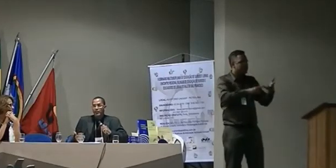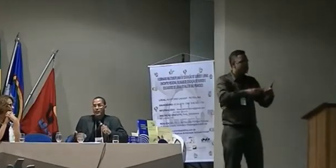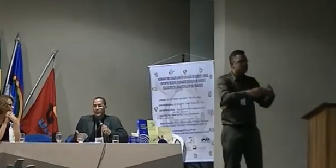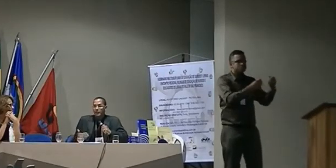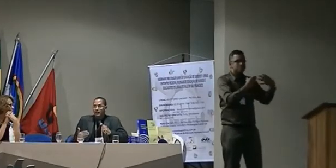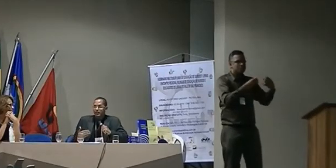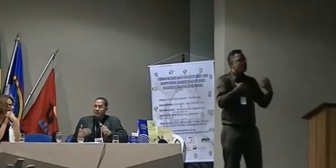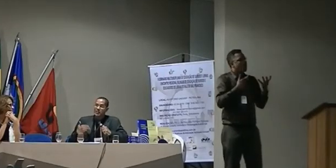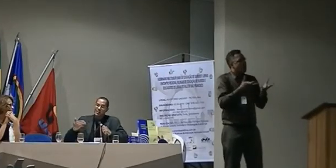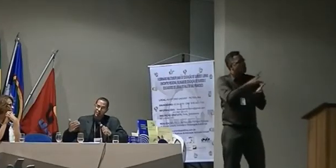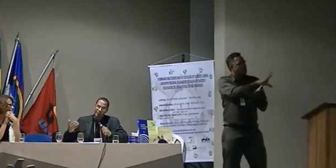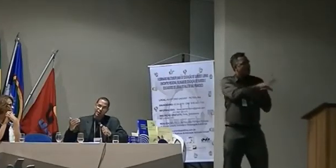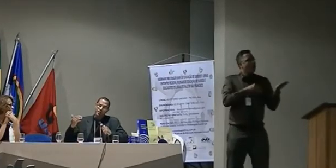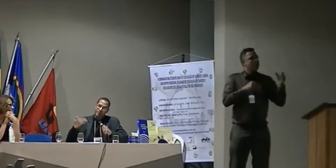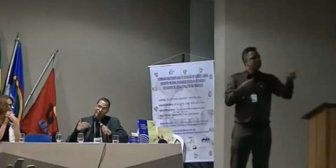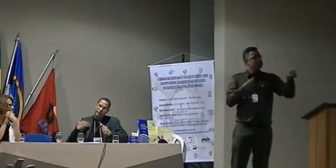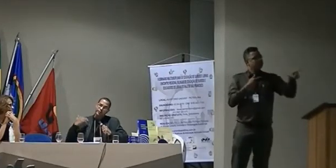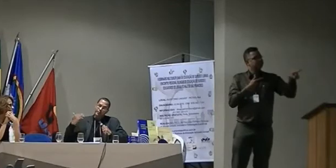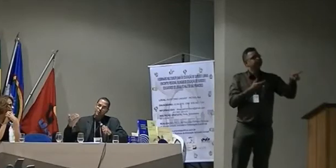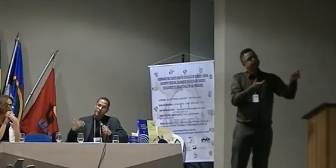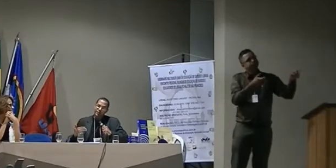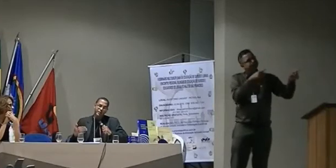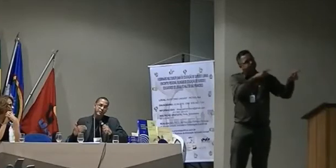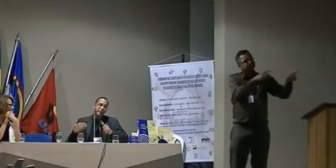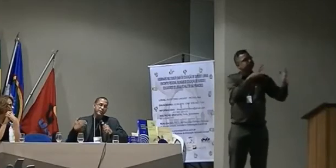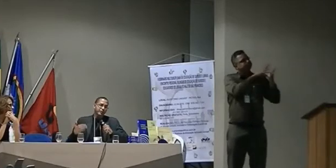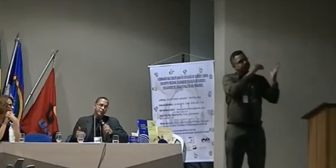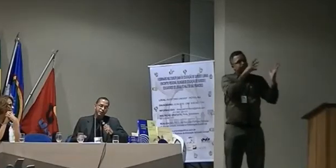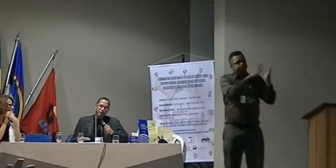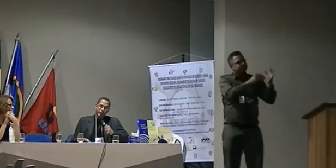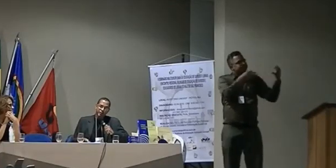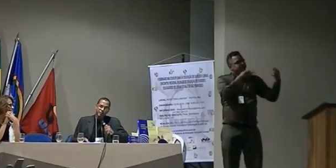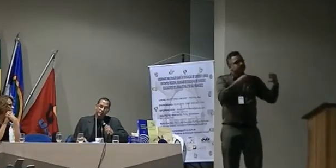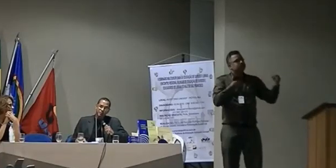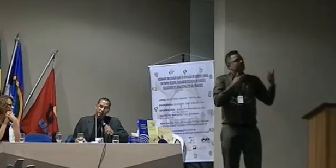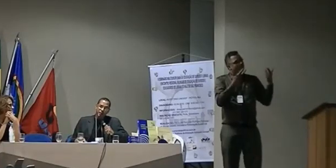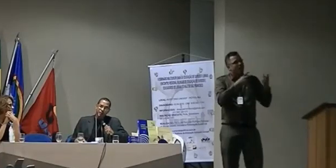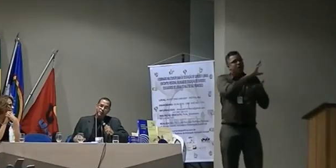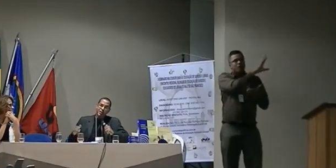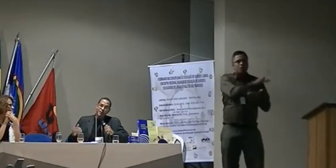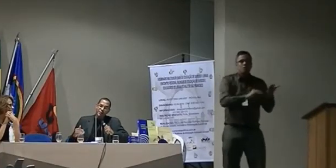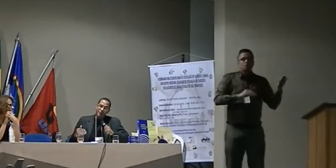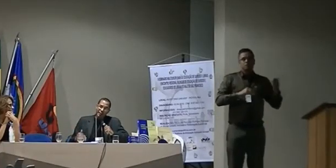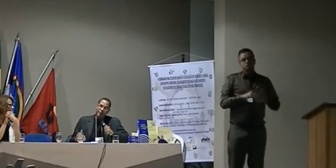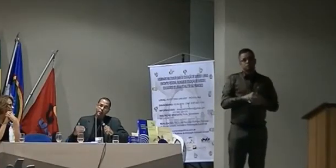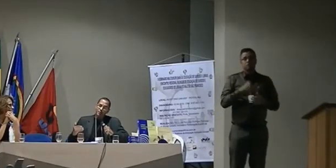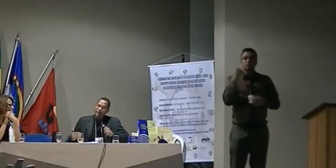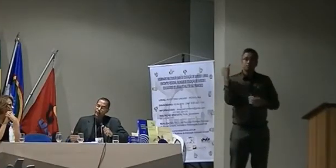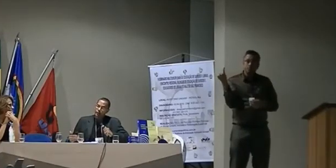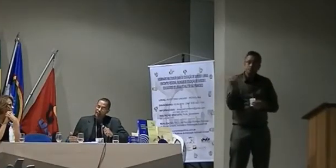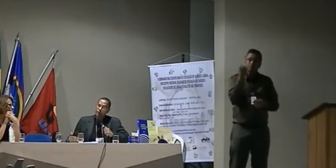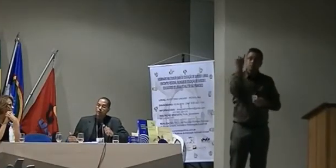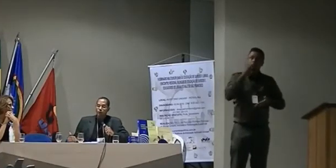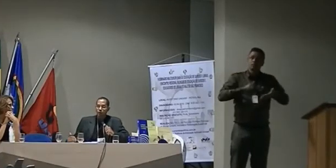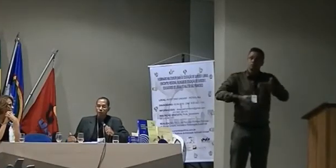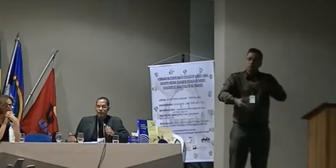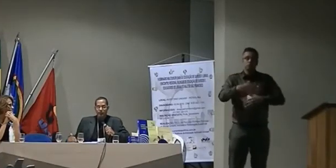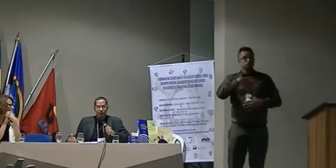de estabelecer aprendizado ensino a aprendizar sem a afetividade então a afetividade somente se consegue com a comunicação